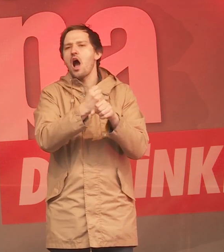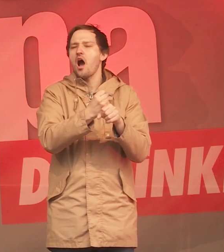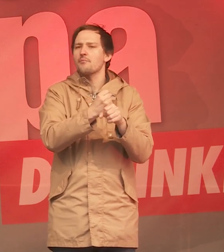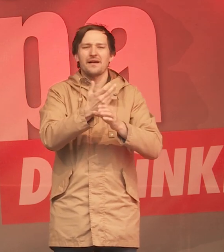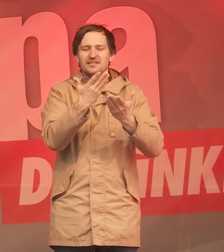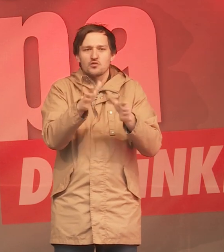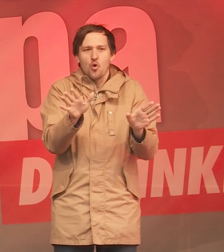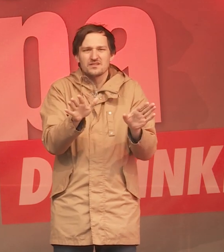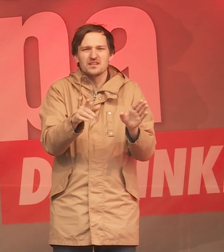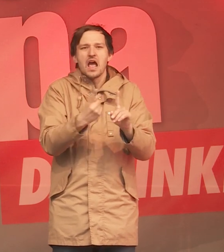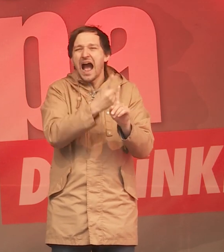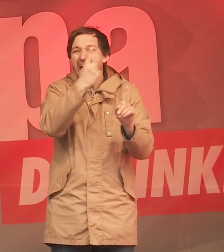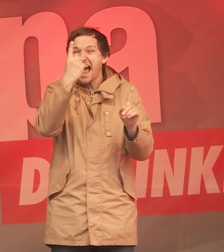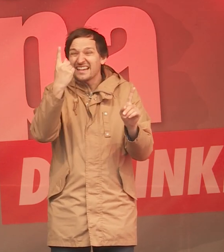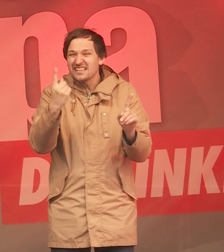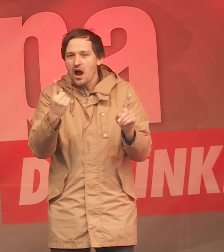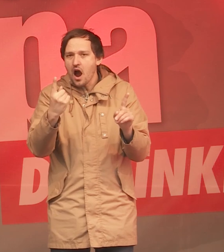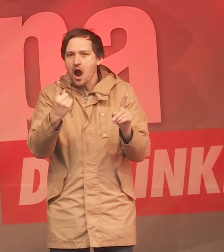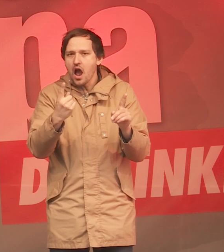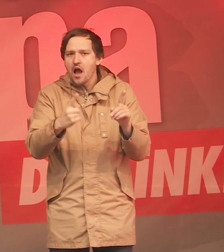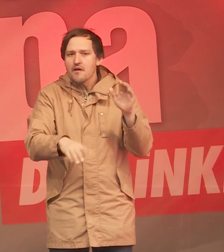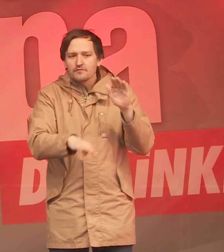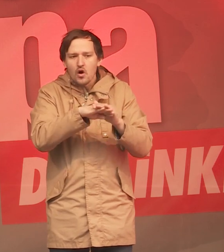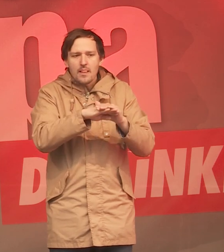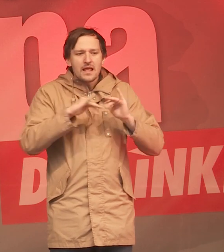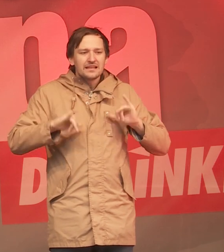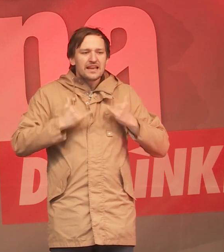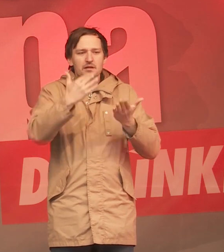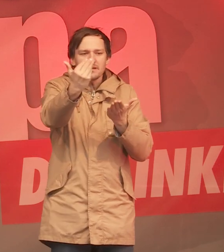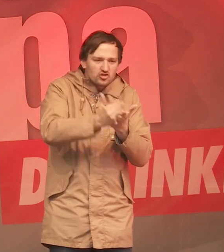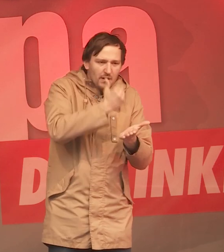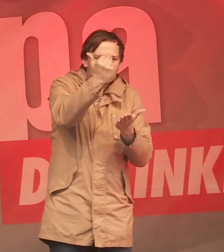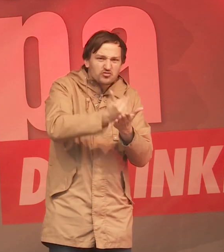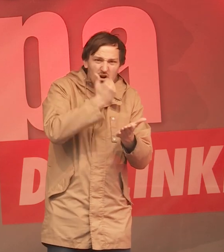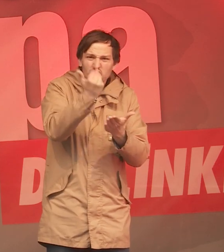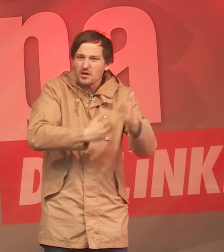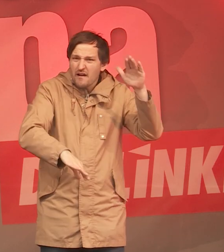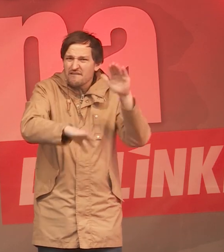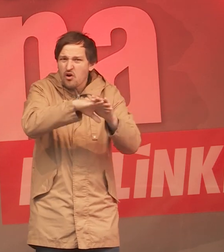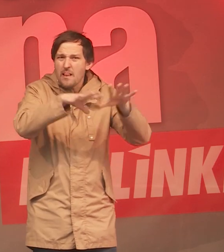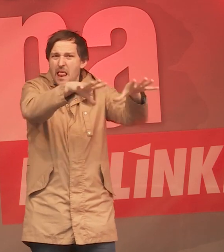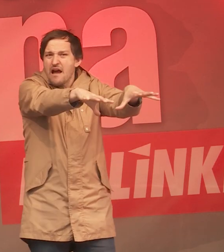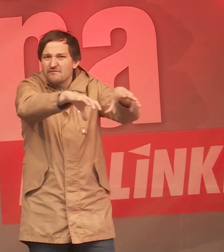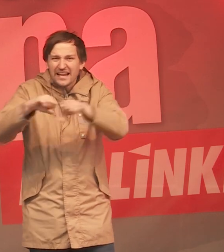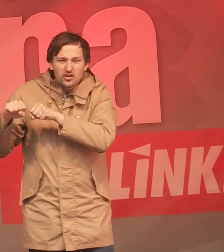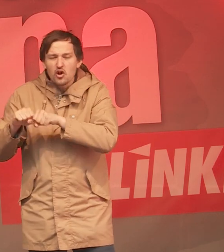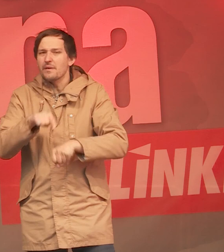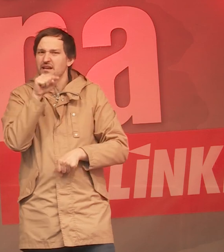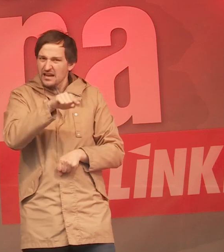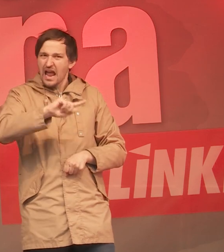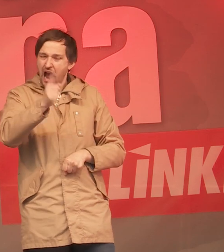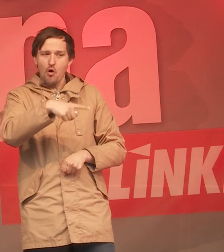Arbeitslosigkeit wird ihm alles weggenommen, was er im ganzen Leben sich erarbeitet hat, das ist doch auch